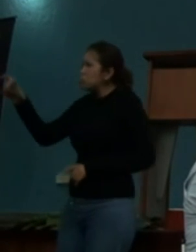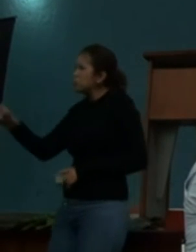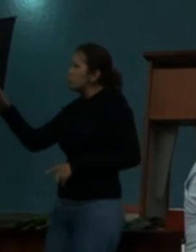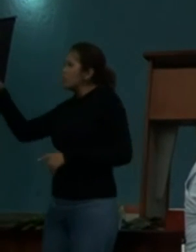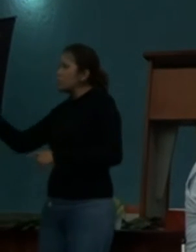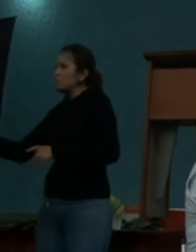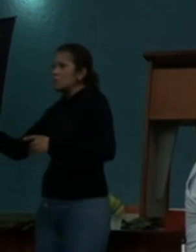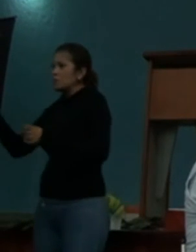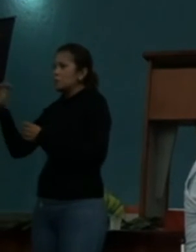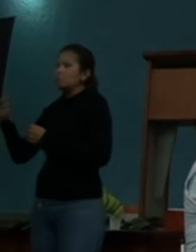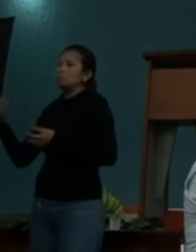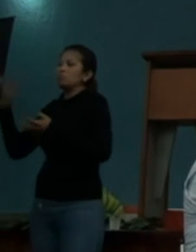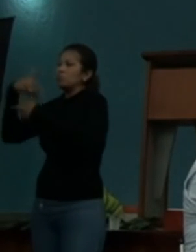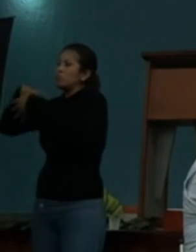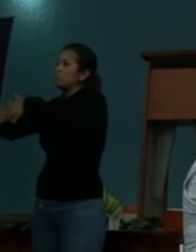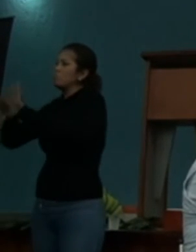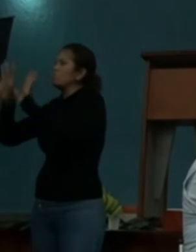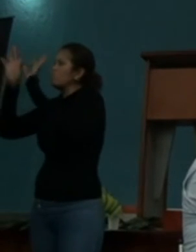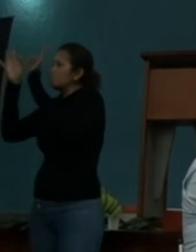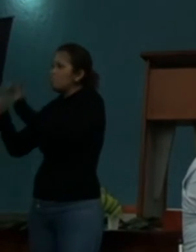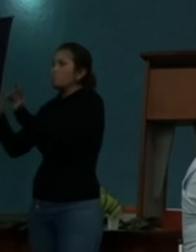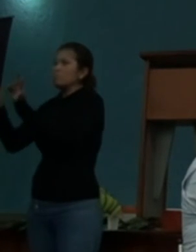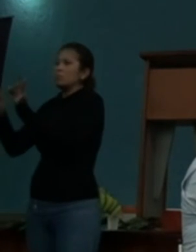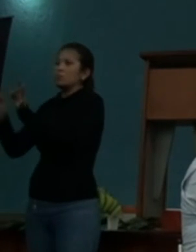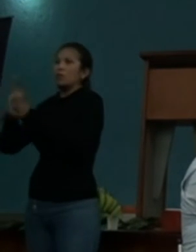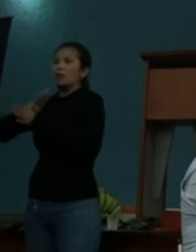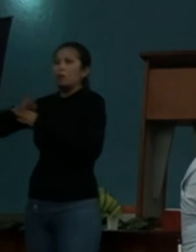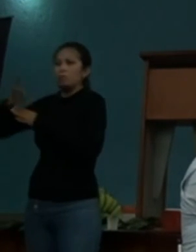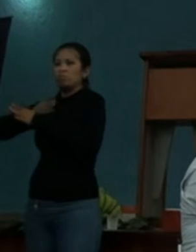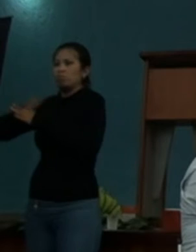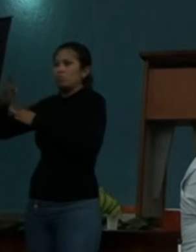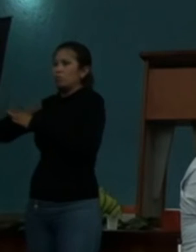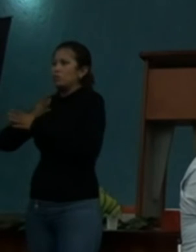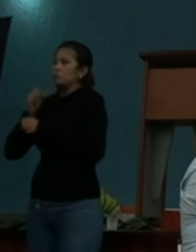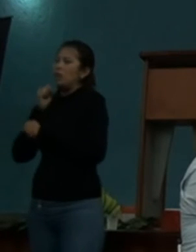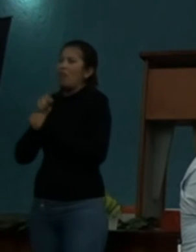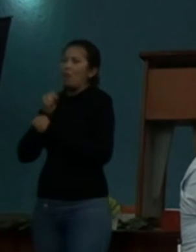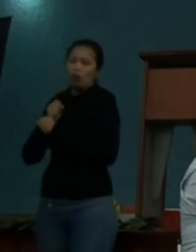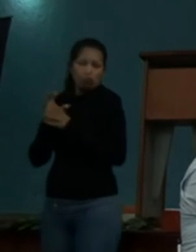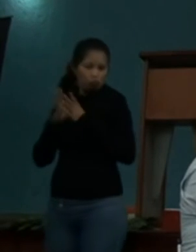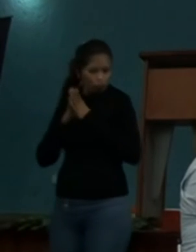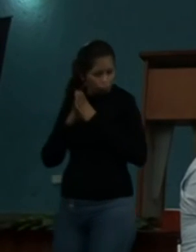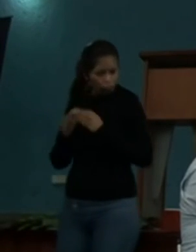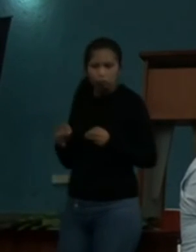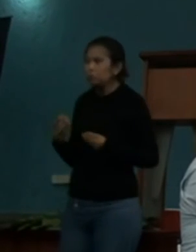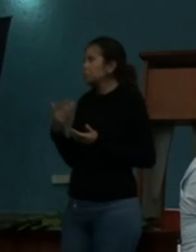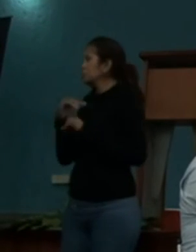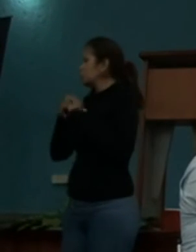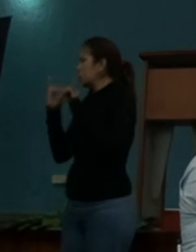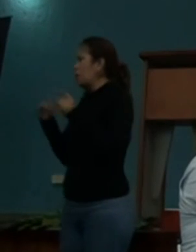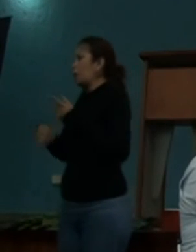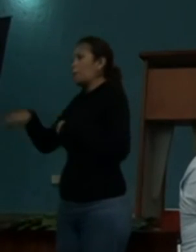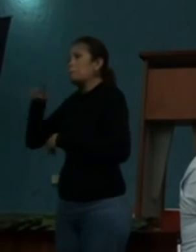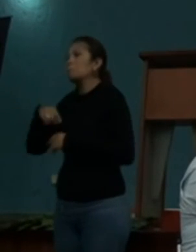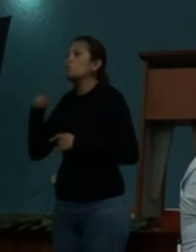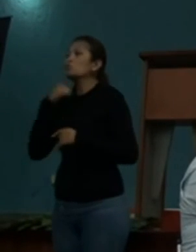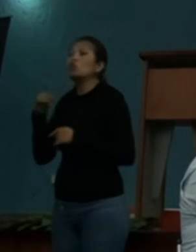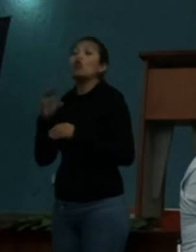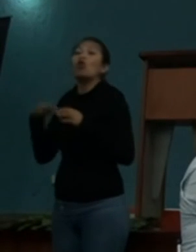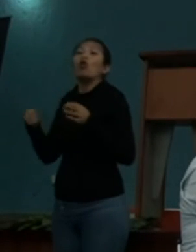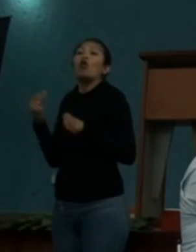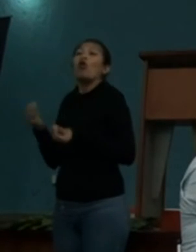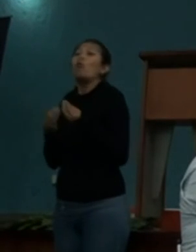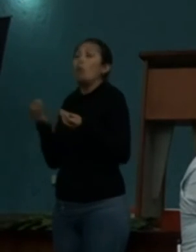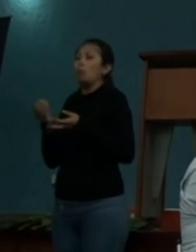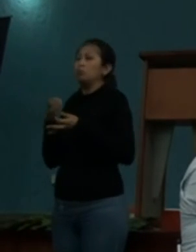alejándolo de los interiutivos y prejuicios. Esta es una tarea de todos, ya lo he comentado, a utilizar un